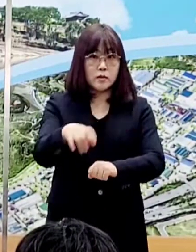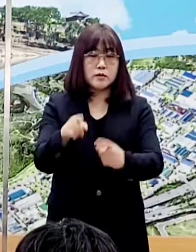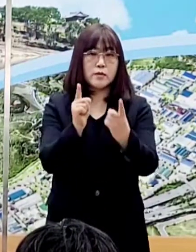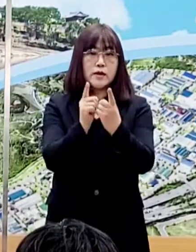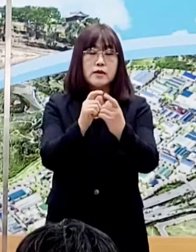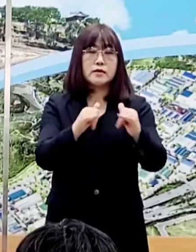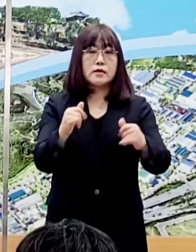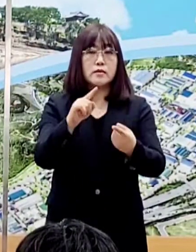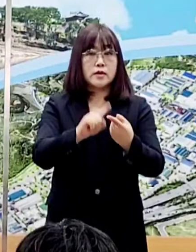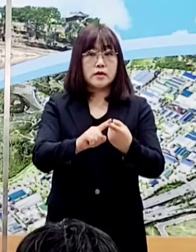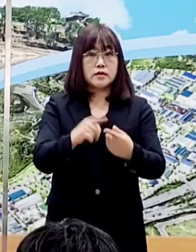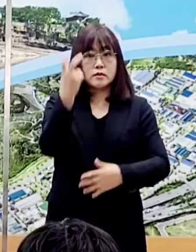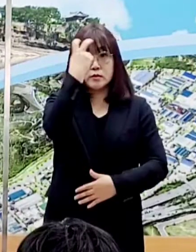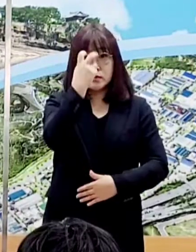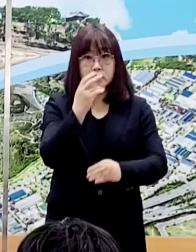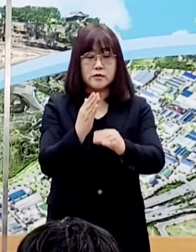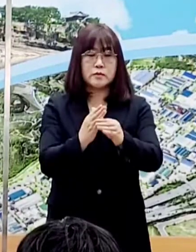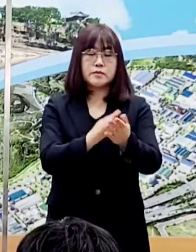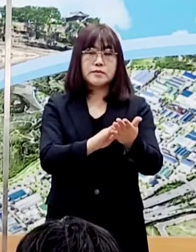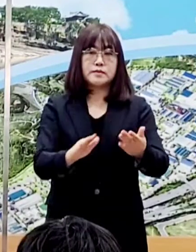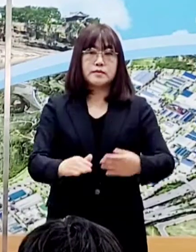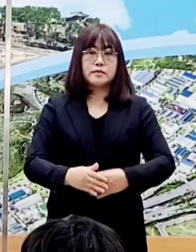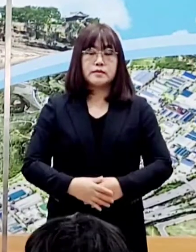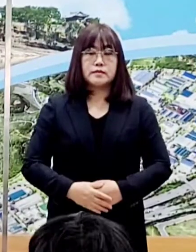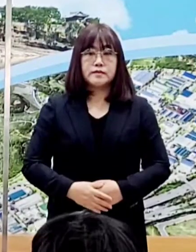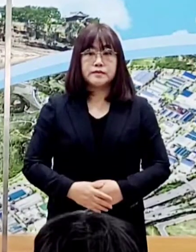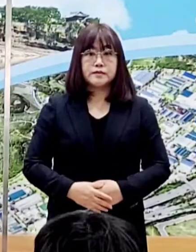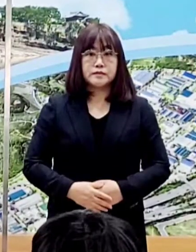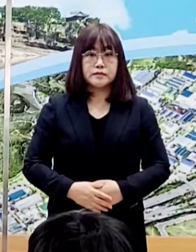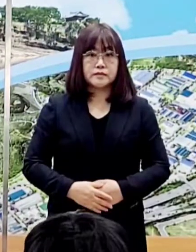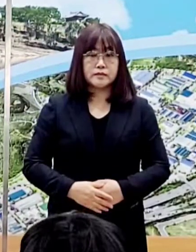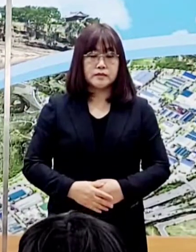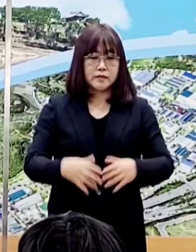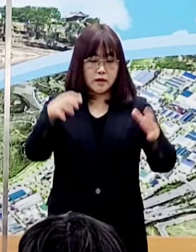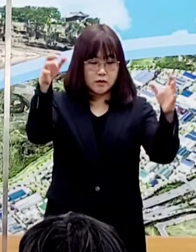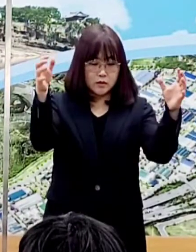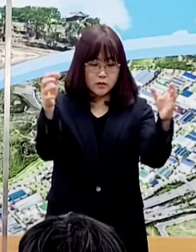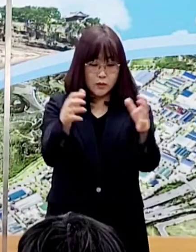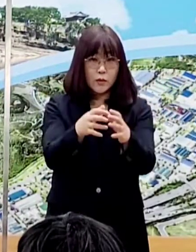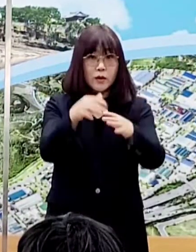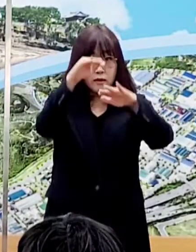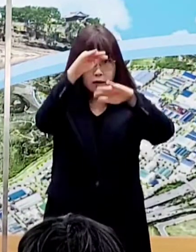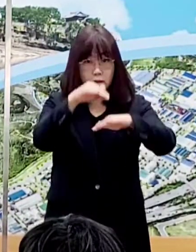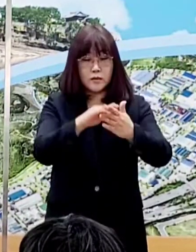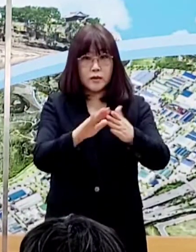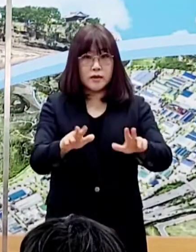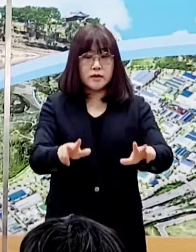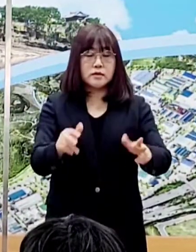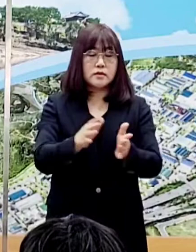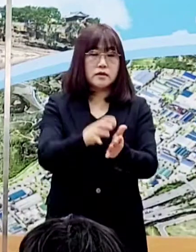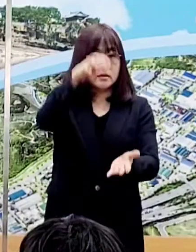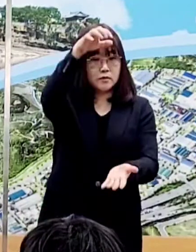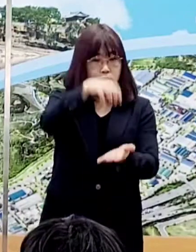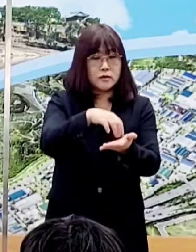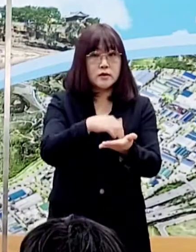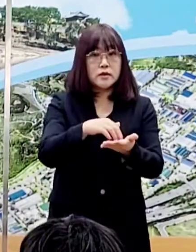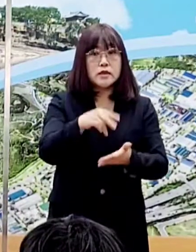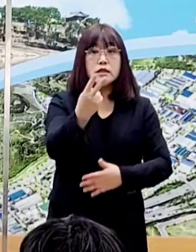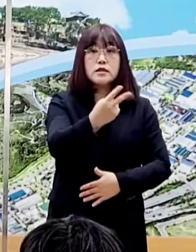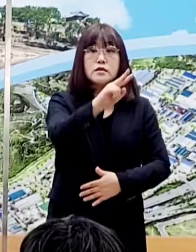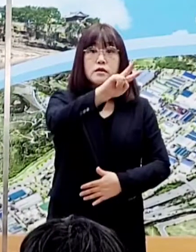동선 노출자는 파악 중입니다. 총괄 상황이 되겠습니다. 현재까지 누적 확진자는